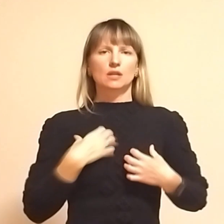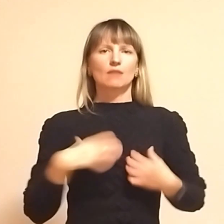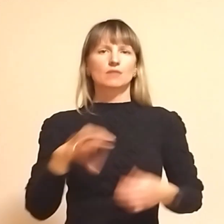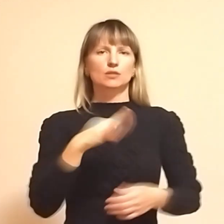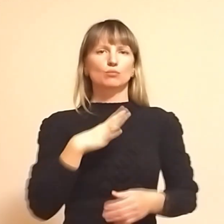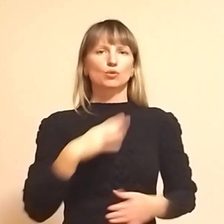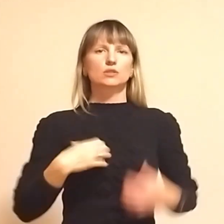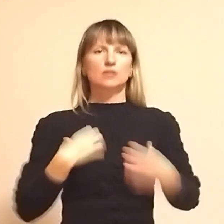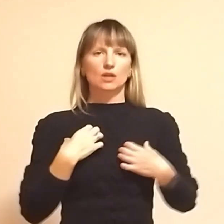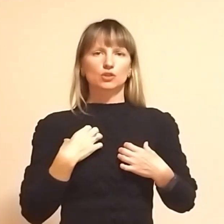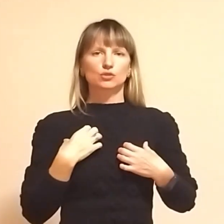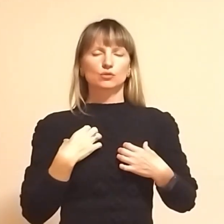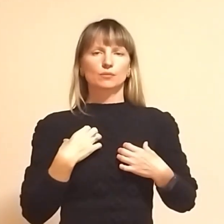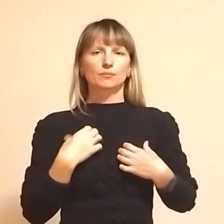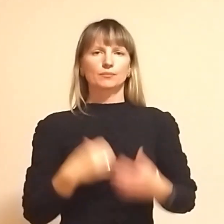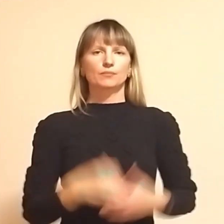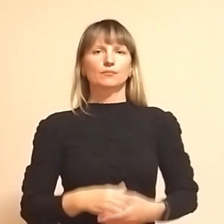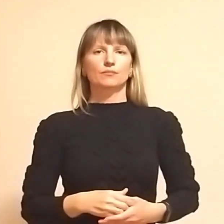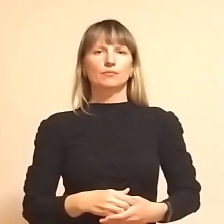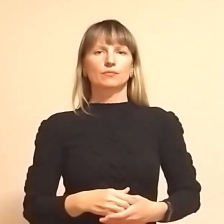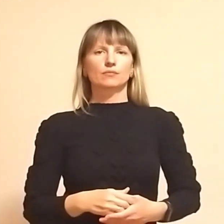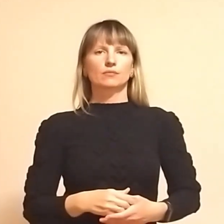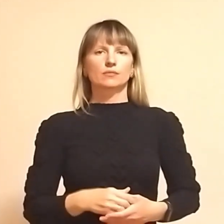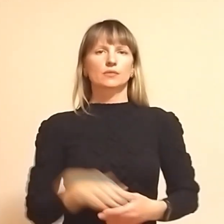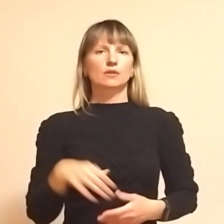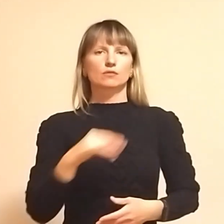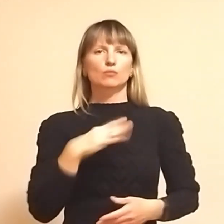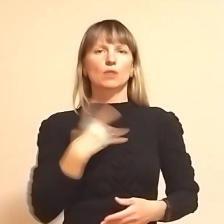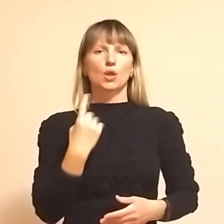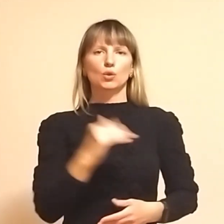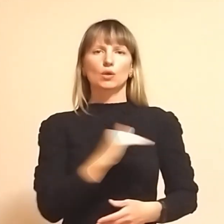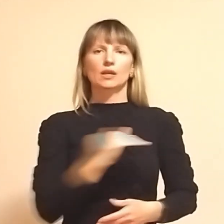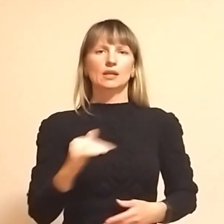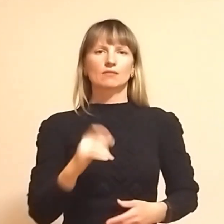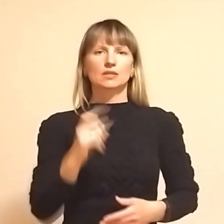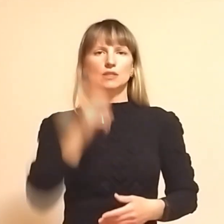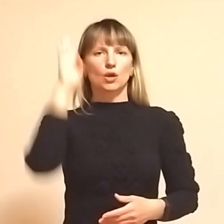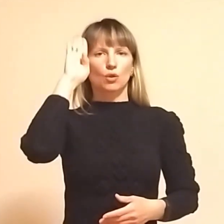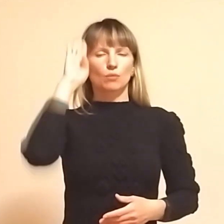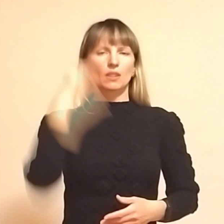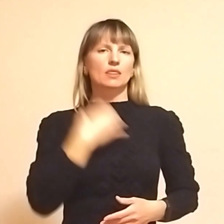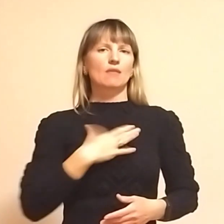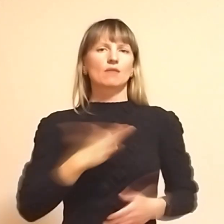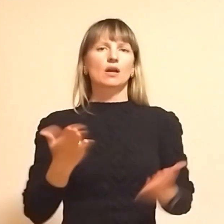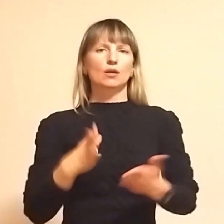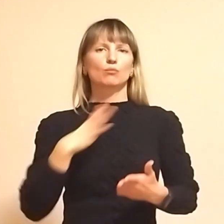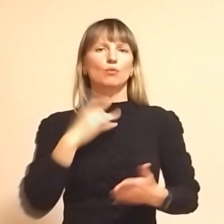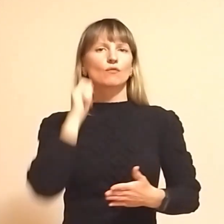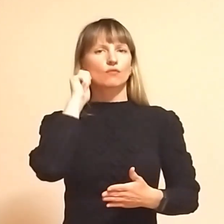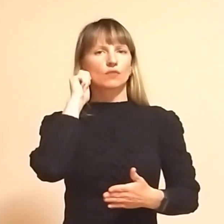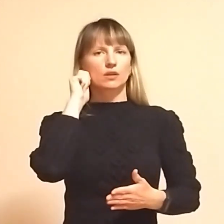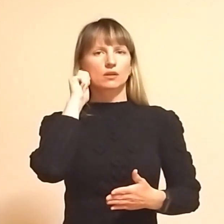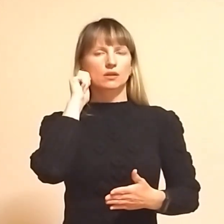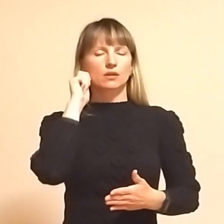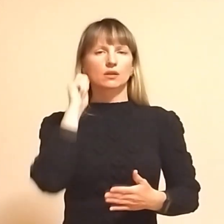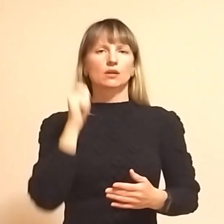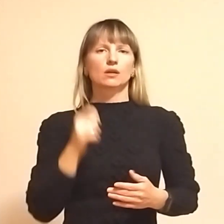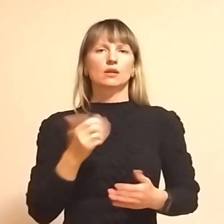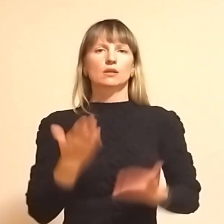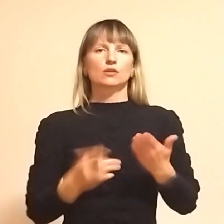всім було страшно. Всі ми були на одному рівні з хлопцями, і неважно, котрий був вік. Тобто, якщо